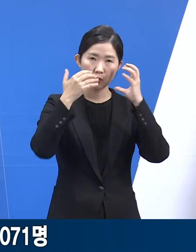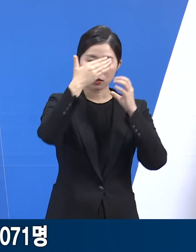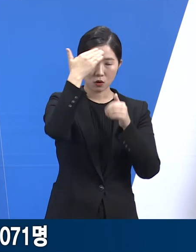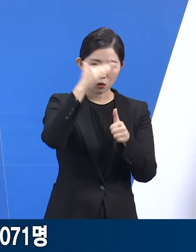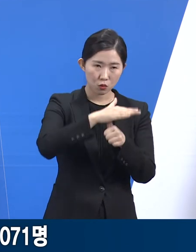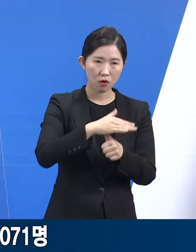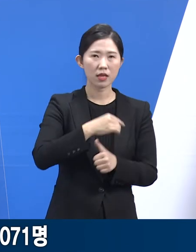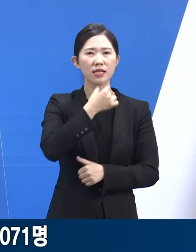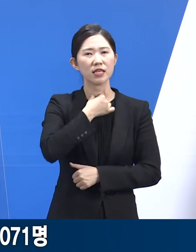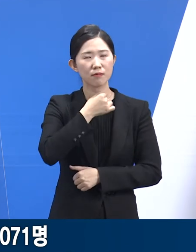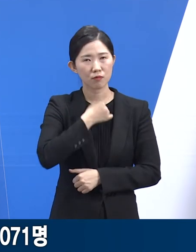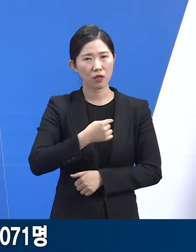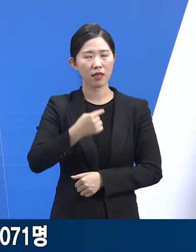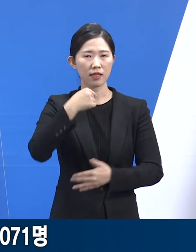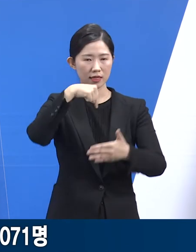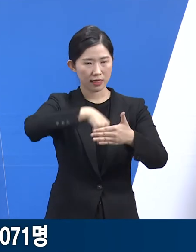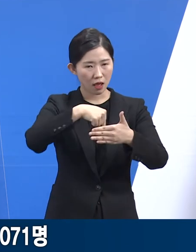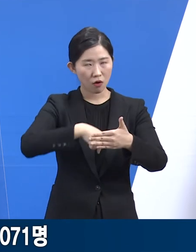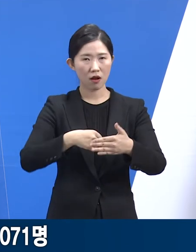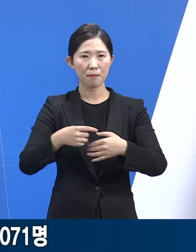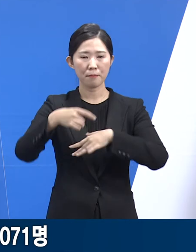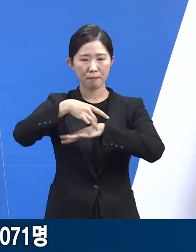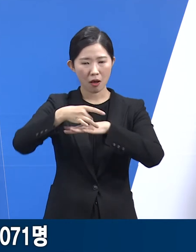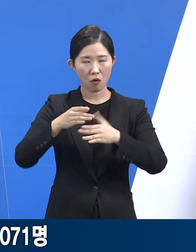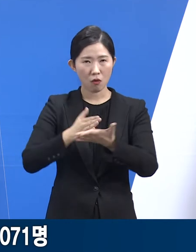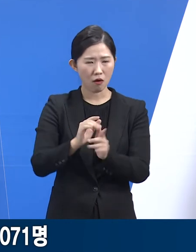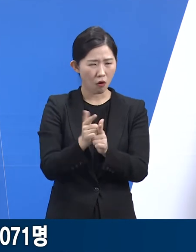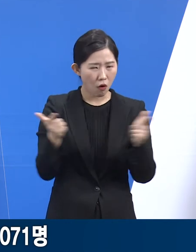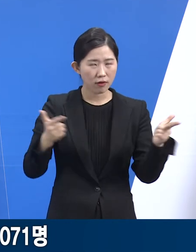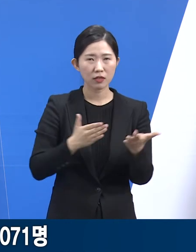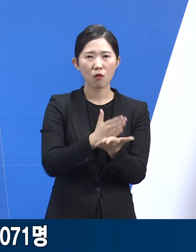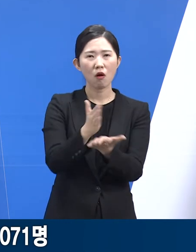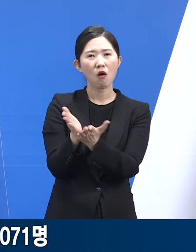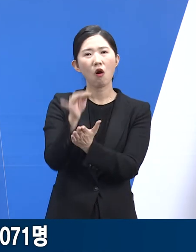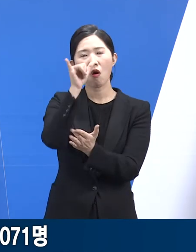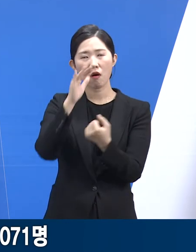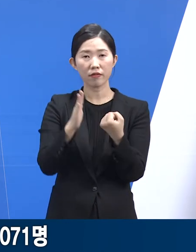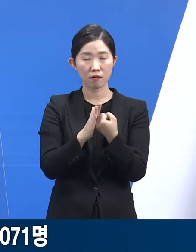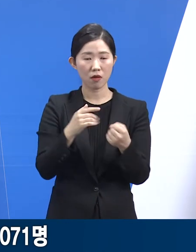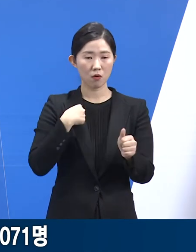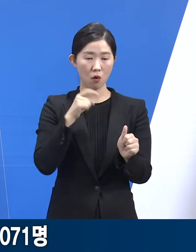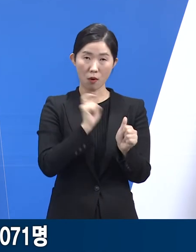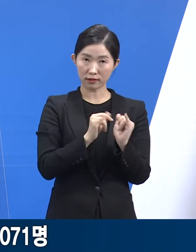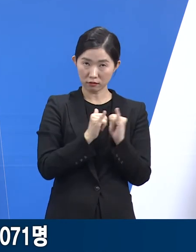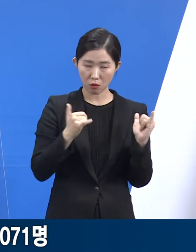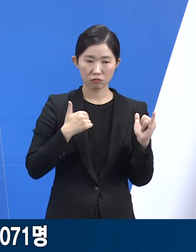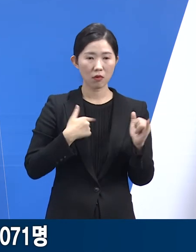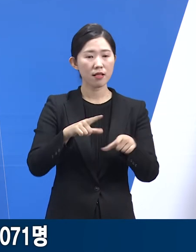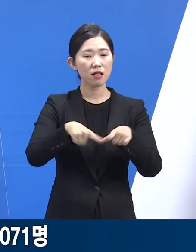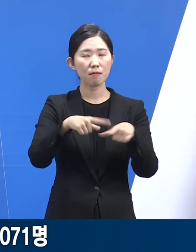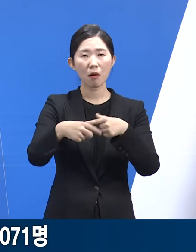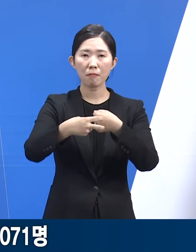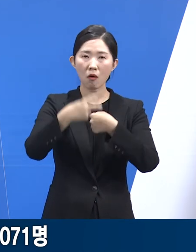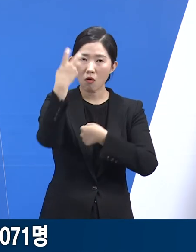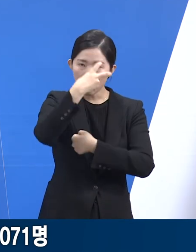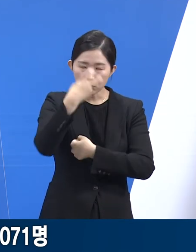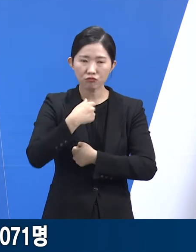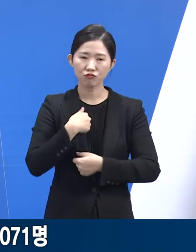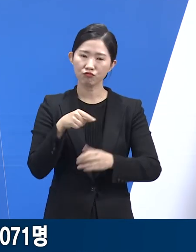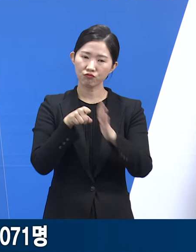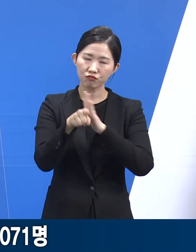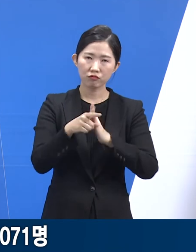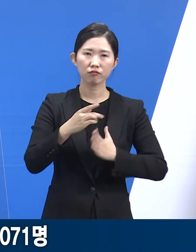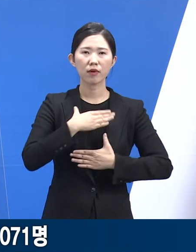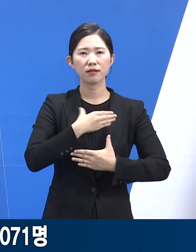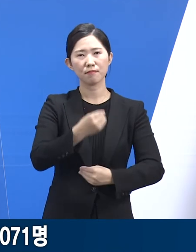이비누과, 뇌과, 정형외과 등 다양한 진료과가 참여하고 있어 코로나19 환자가 일반 진료도 안심하고 받을 수 있도록 대응하고